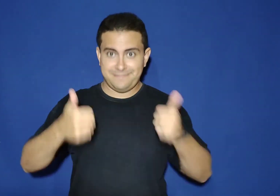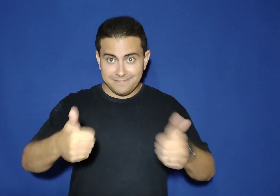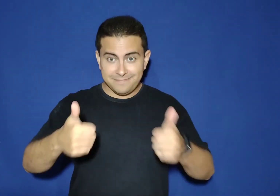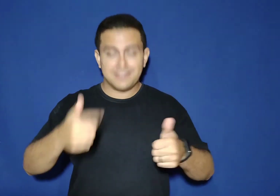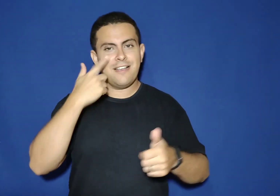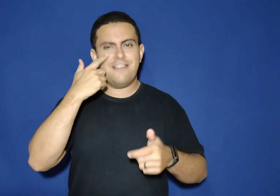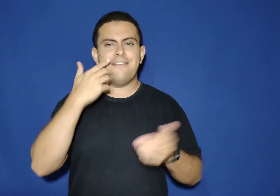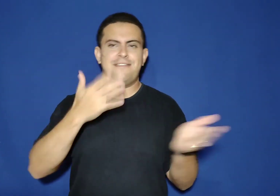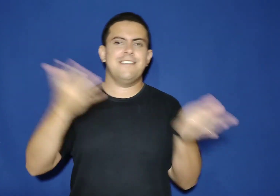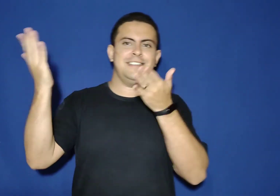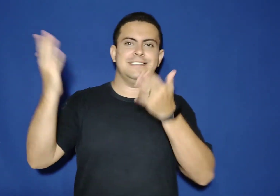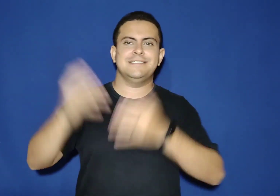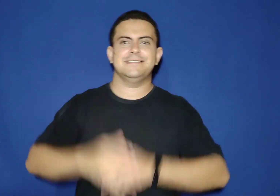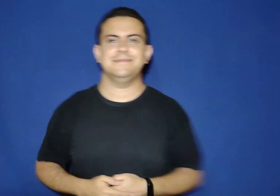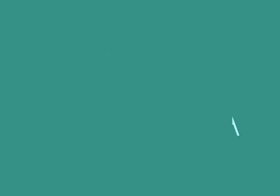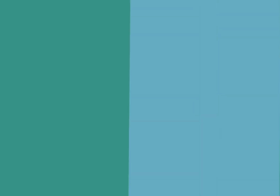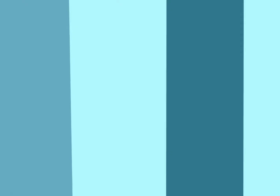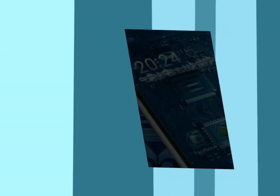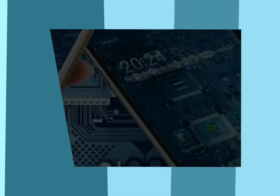favor, se inscreva. Então vamos seguir o vídeo.